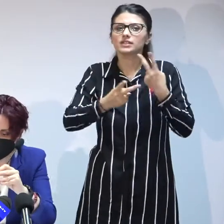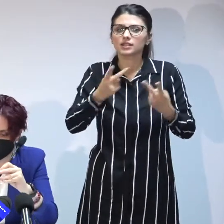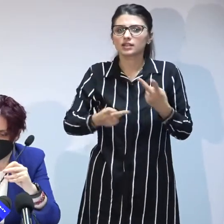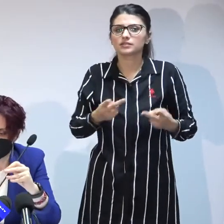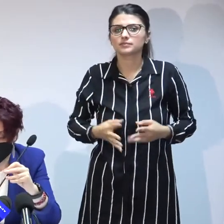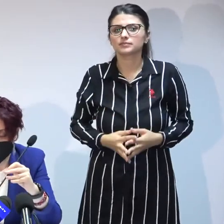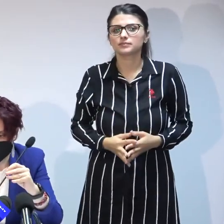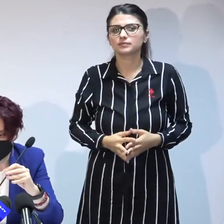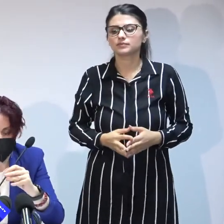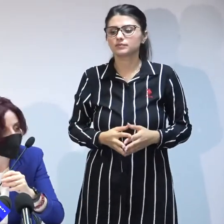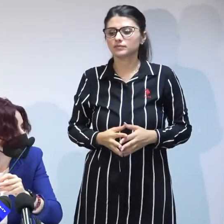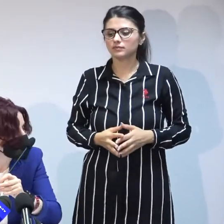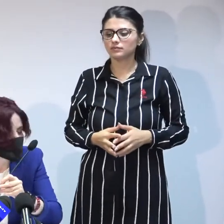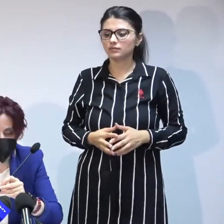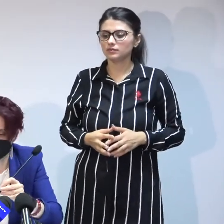Nu,